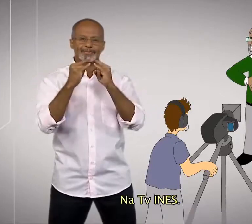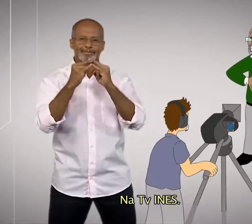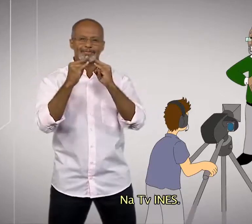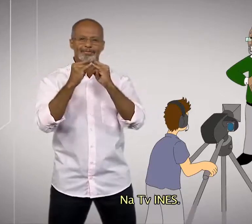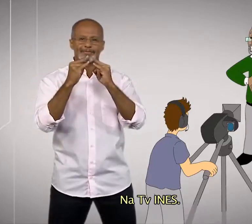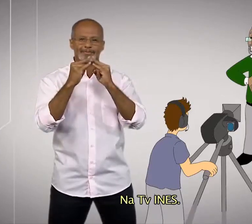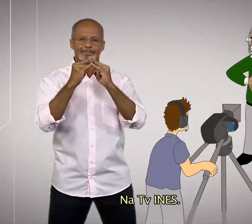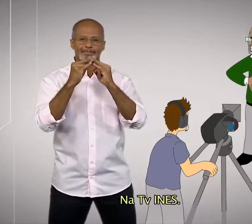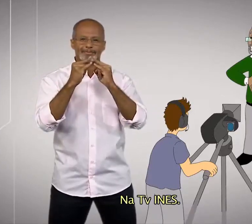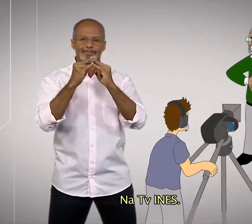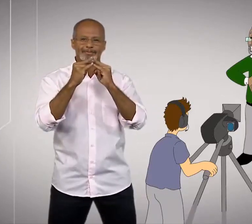INES.